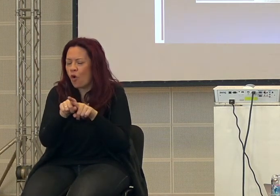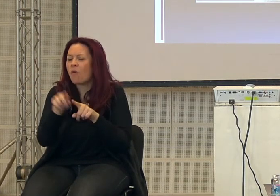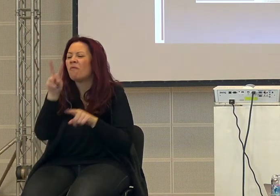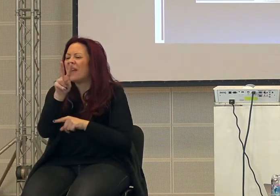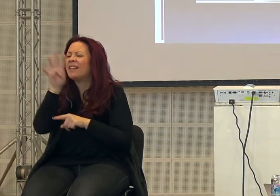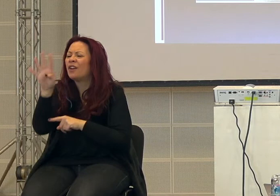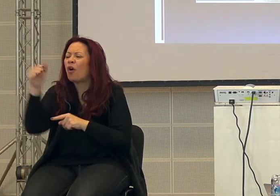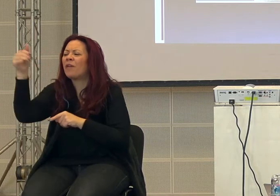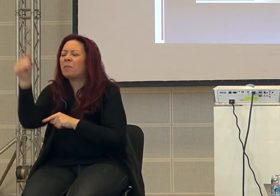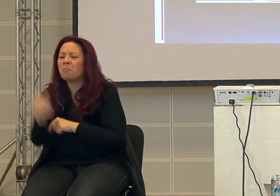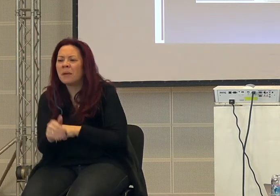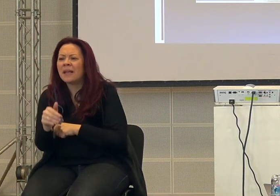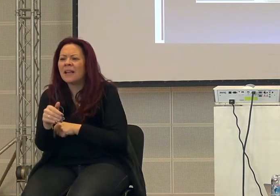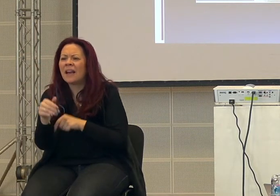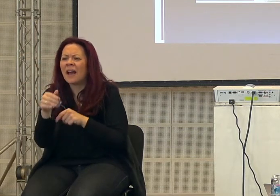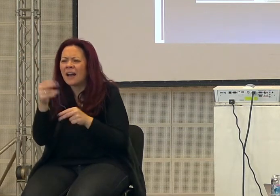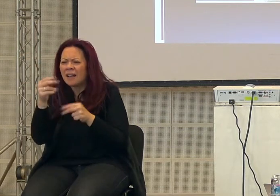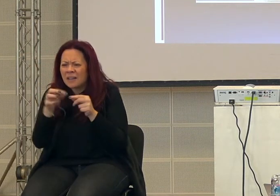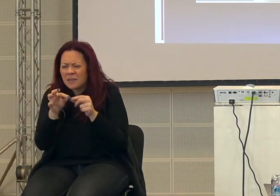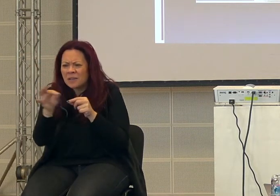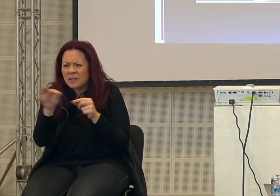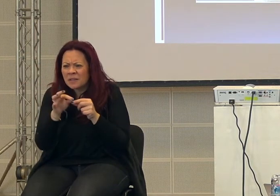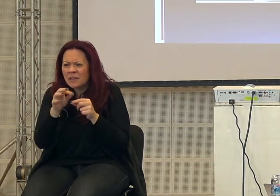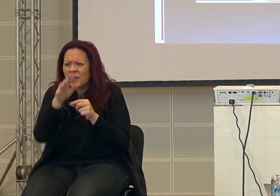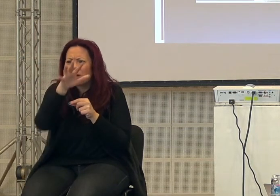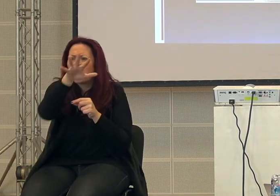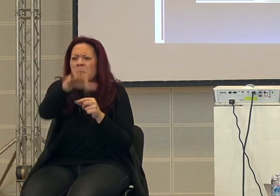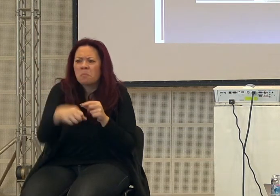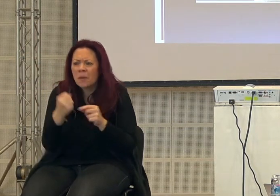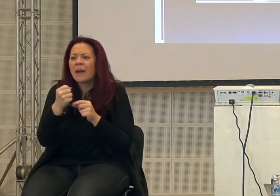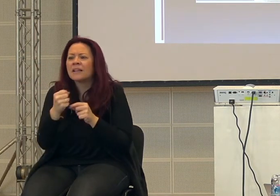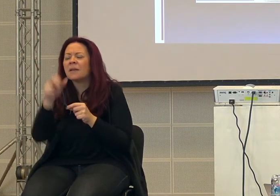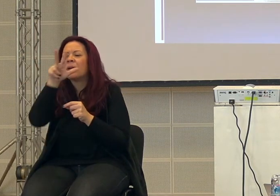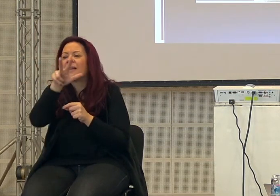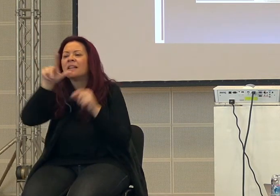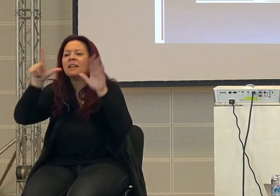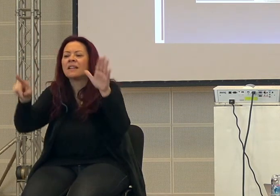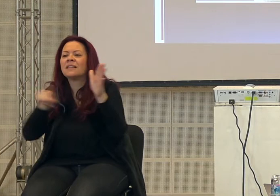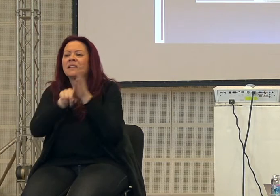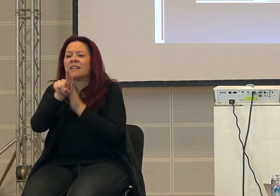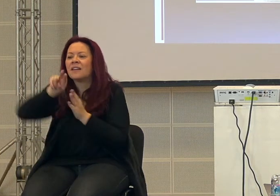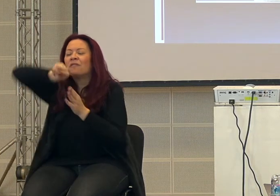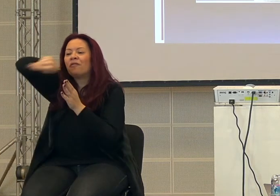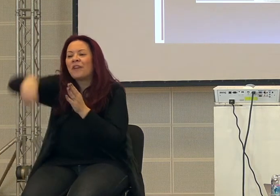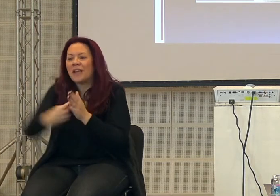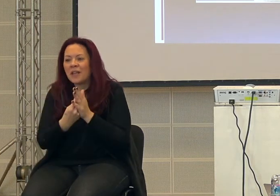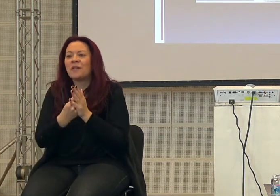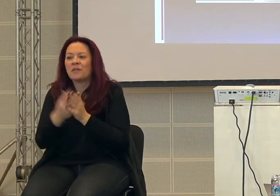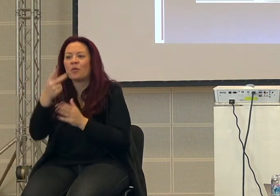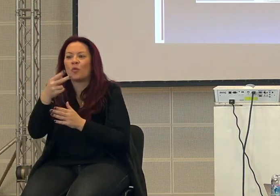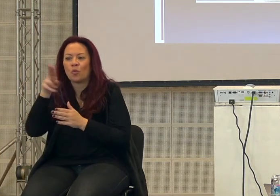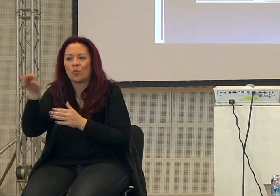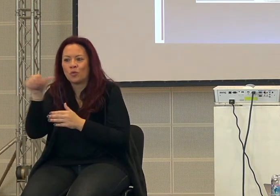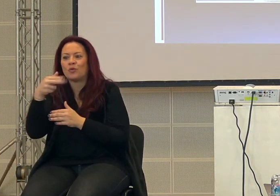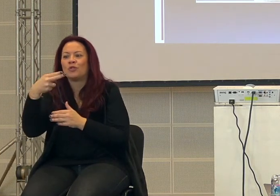sono state prese per 37 mesi firmato Cushim, cioè questo Cushim